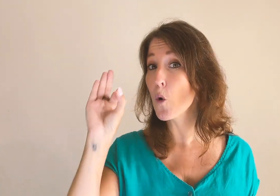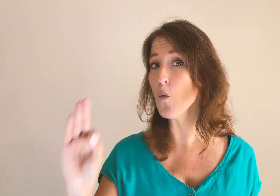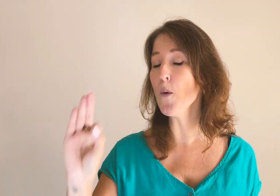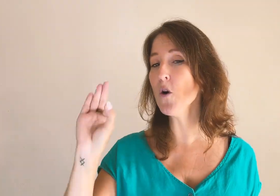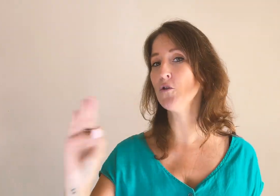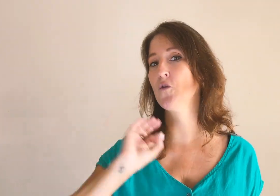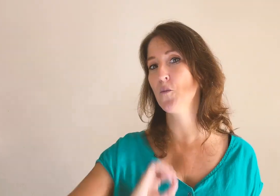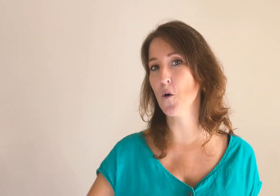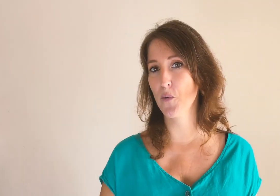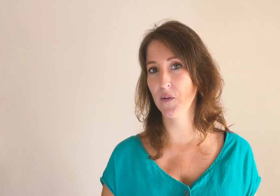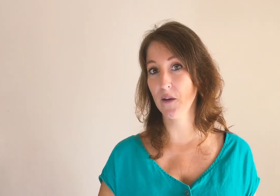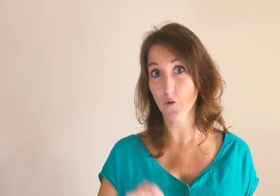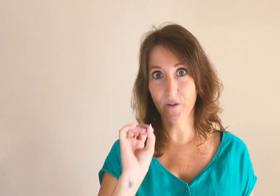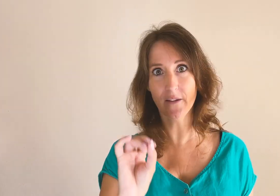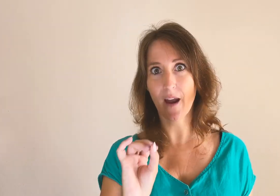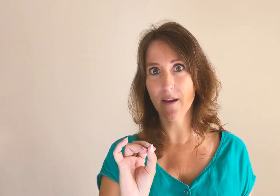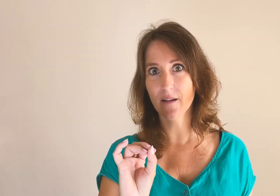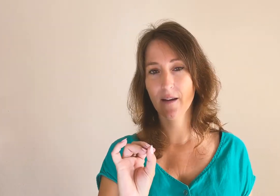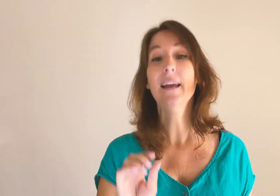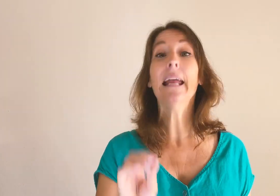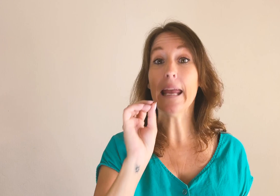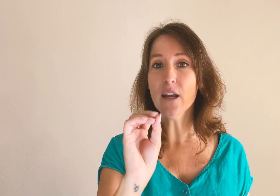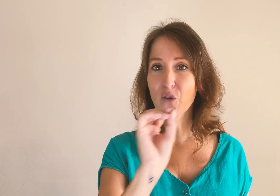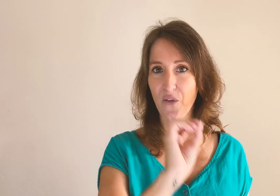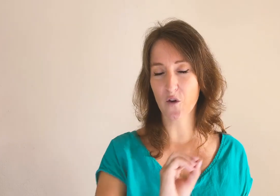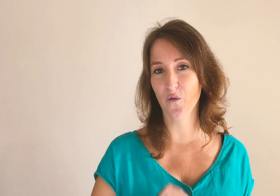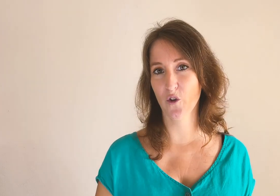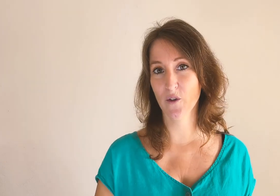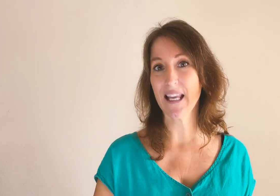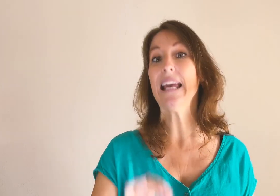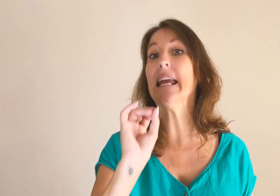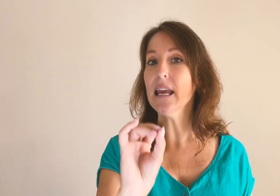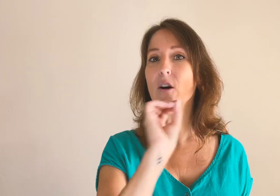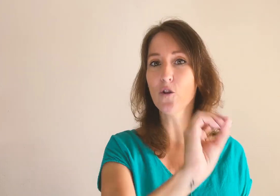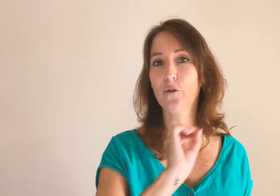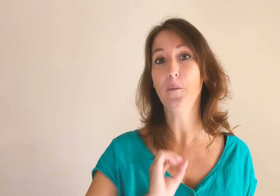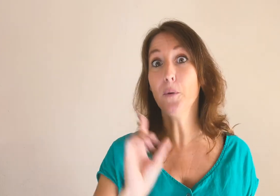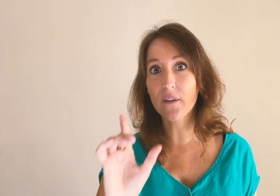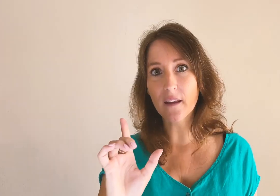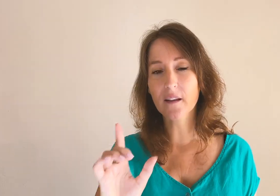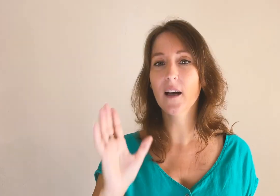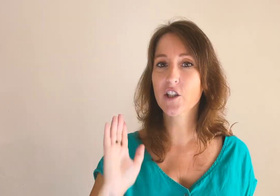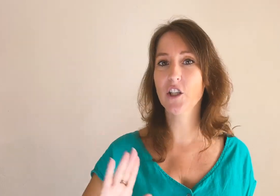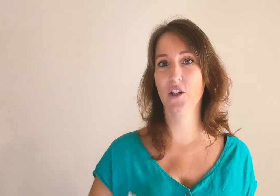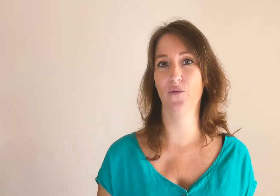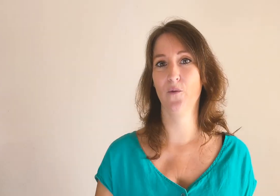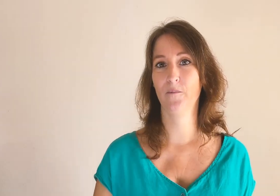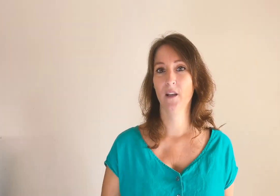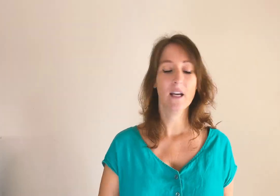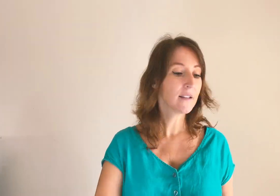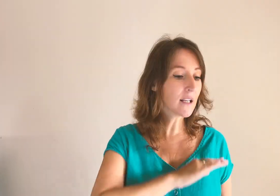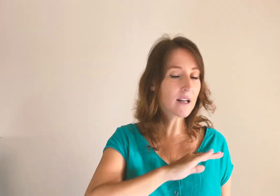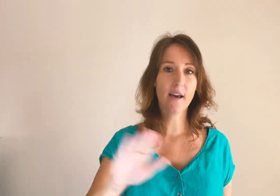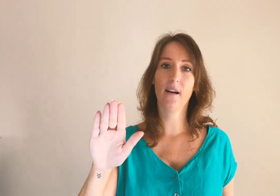comprendre ce que vous proposez, du détail, et vous faire confiance, et ensuite peut-être acheter chez vous. C'est clair.